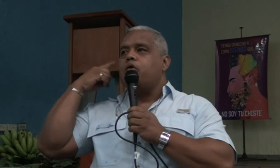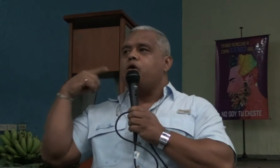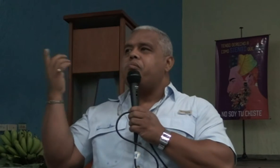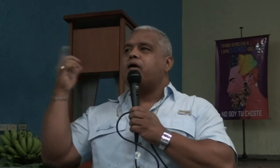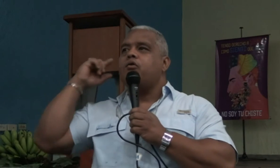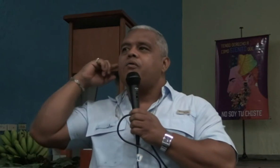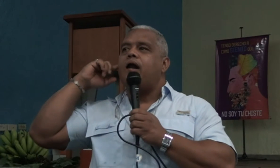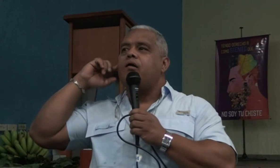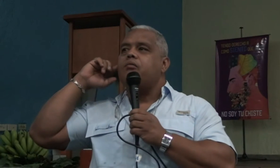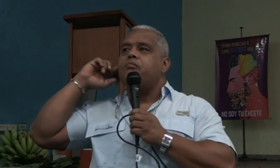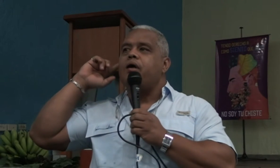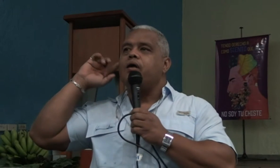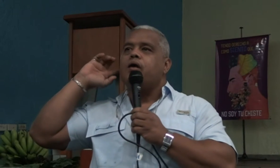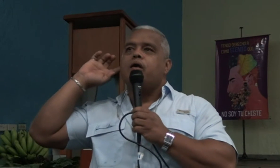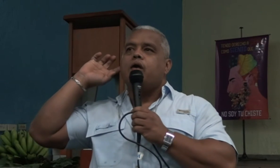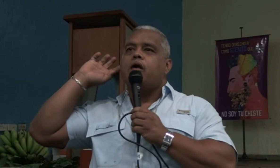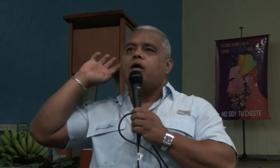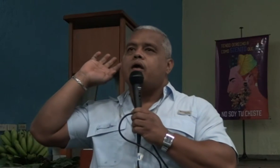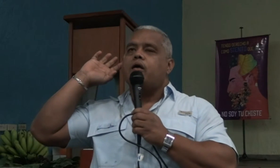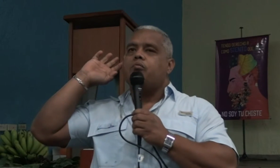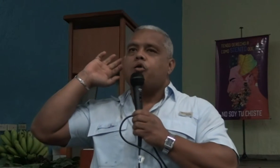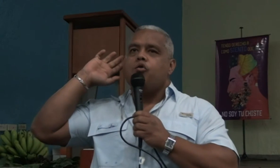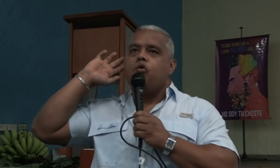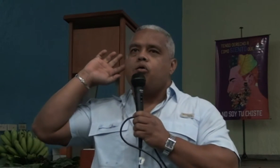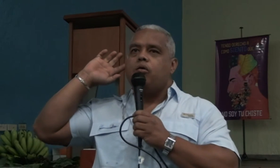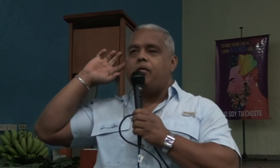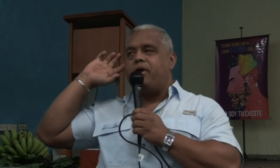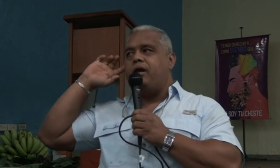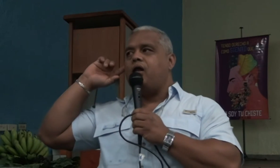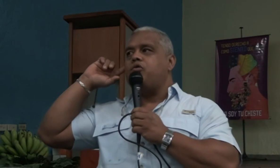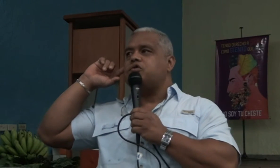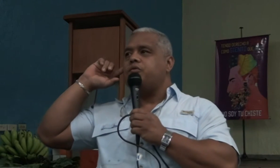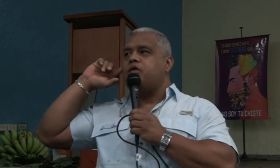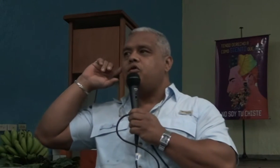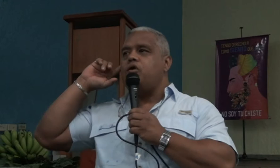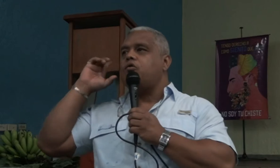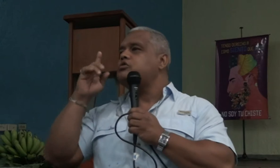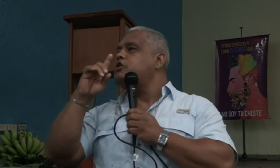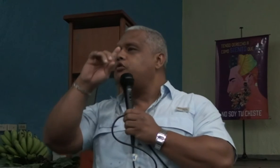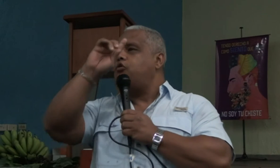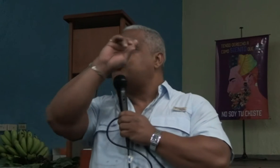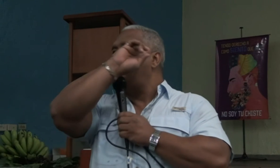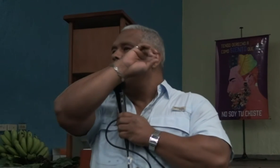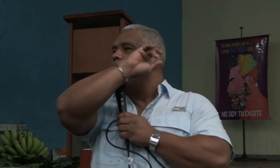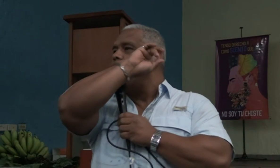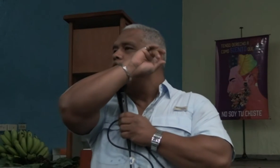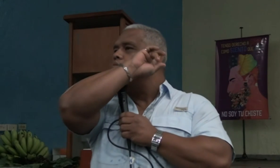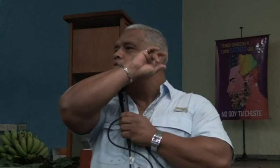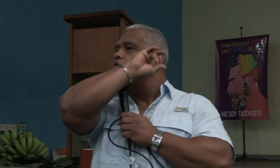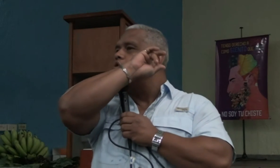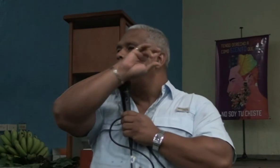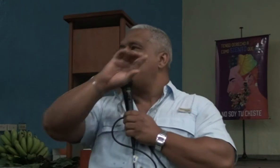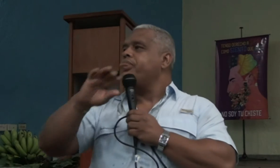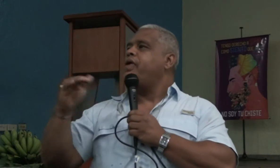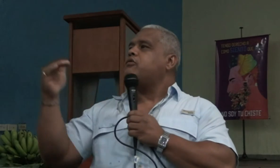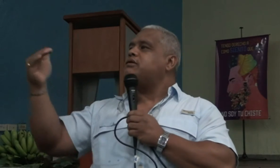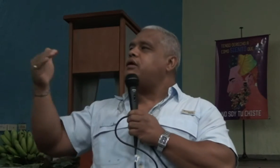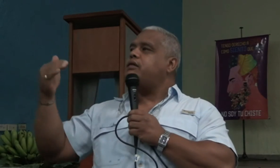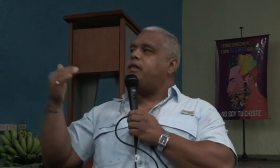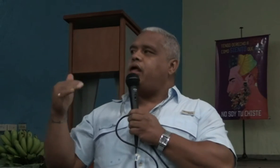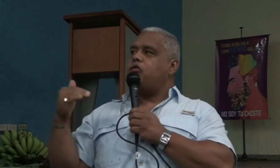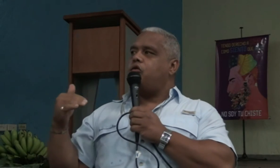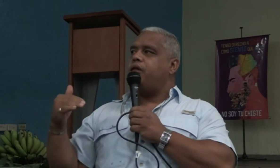porque un impacto de bala me produjo una peor de la audición de este oído. Yo solamente oigo por un oído.